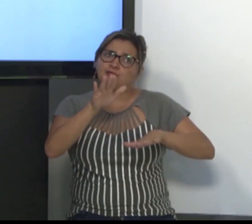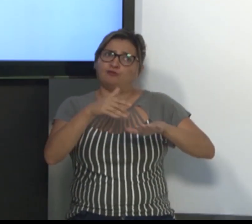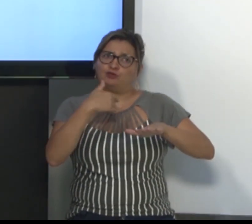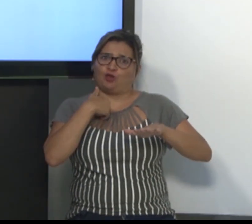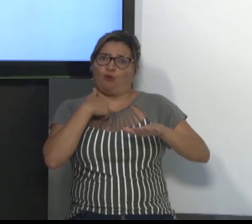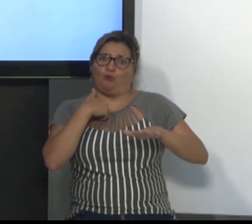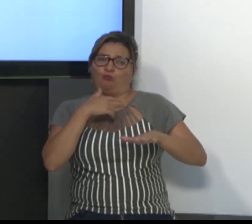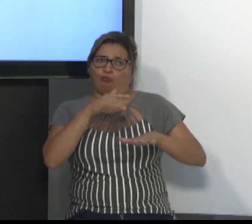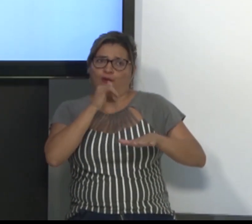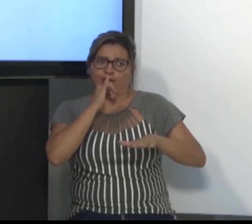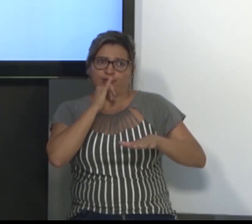As vezes,